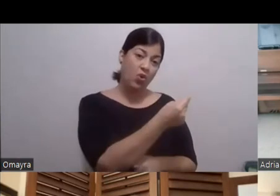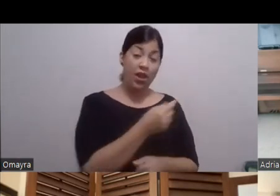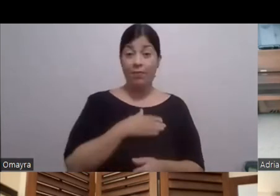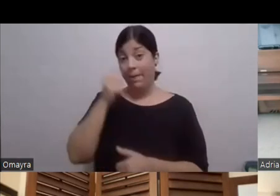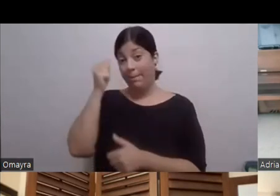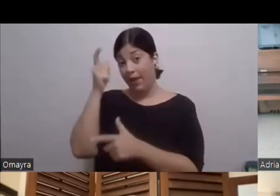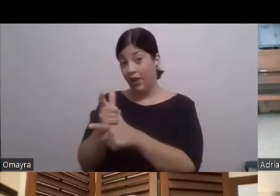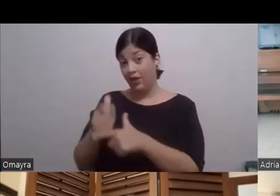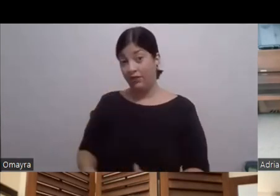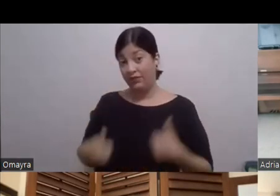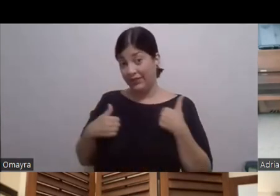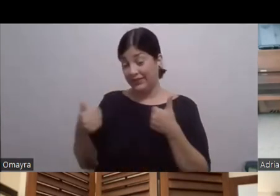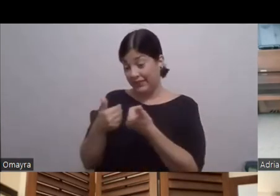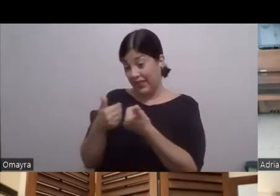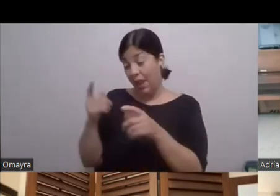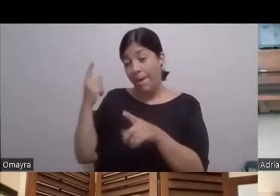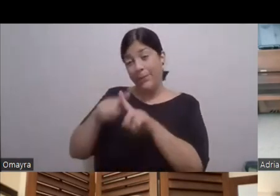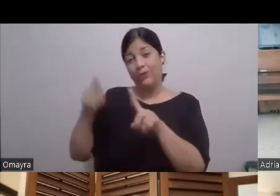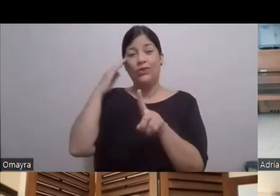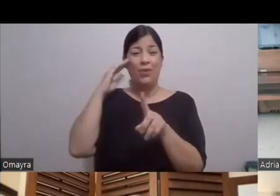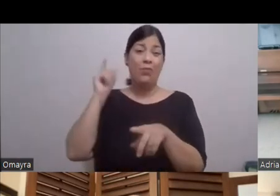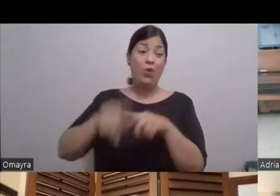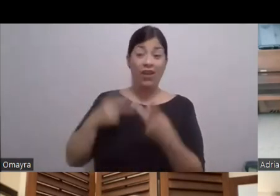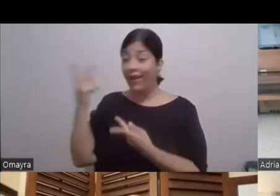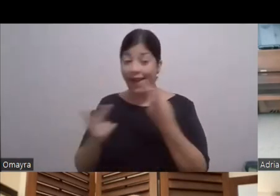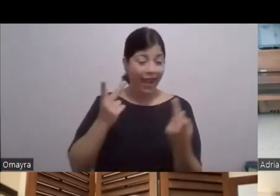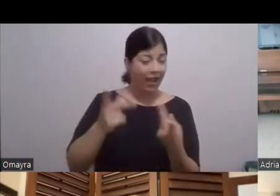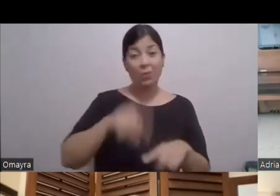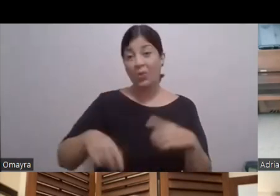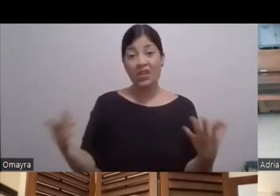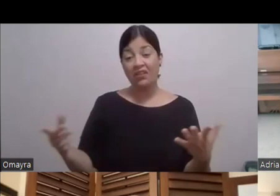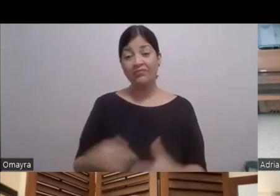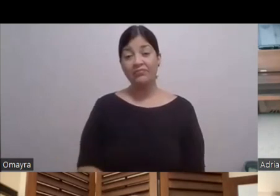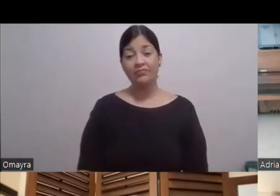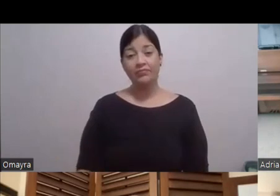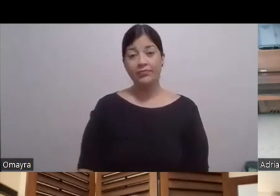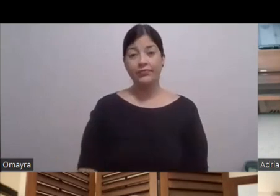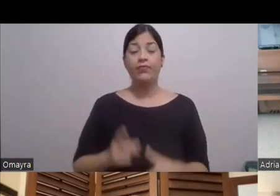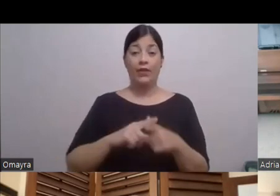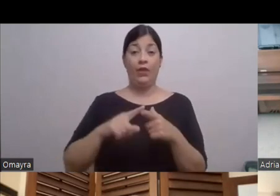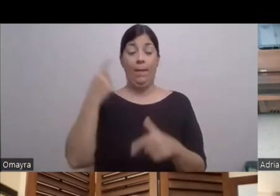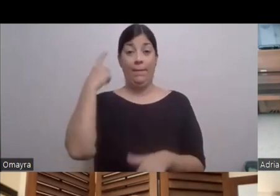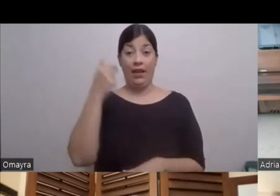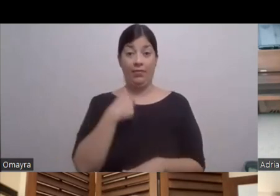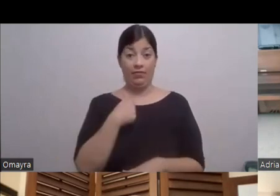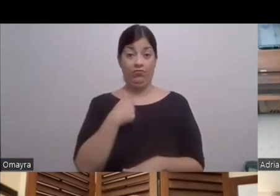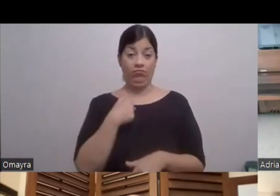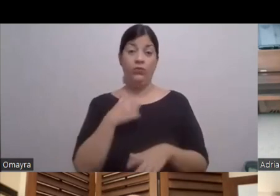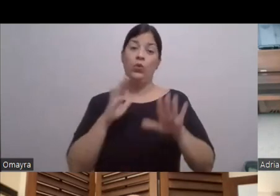se podía visitar a nadie Ni nada Todo ese revolú Que hubo Entonces para mí Fue una tranquilidad Me dio una tranquilidad Por estar aquí Y ayudar a mi mamá Que